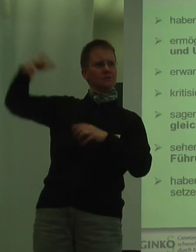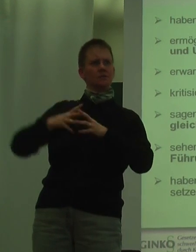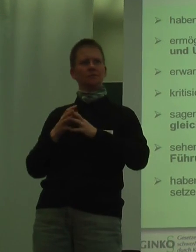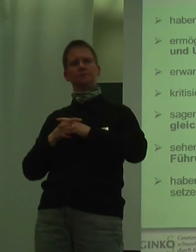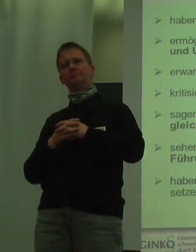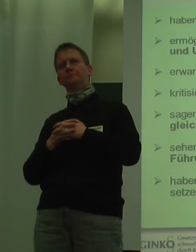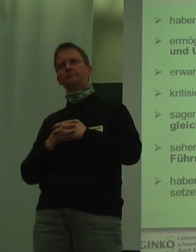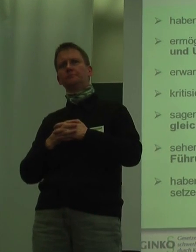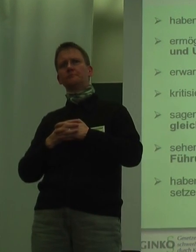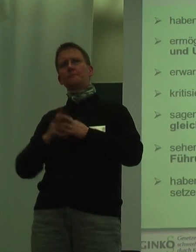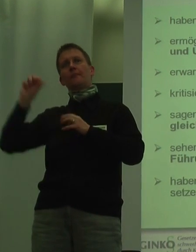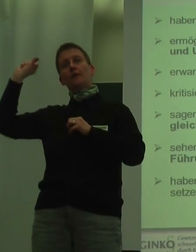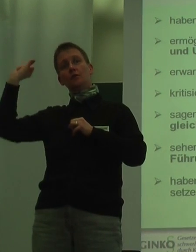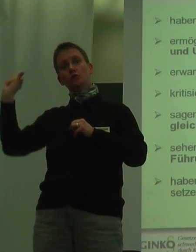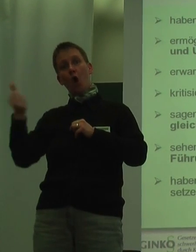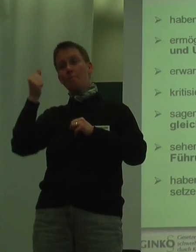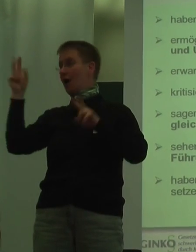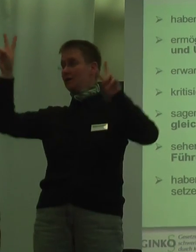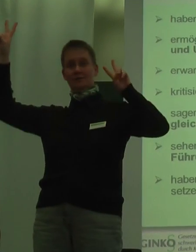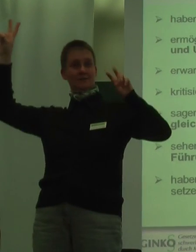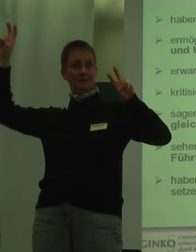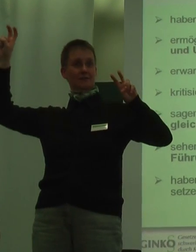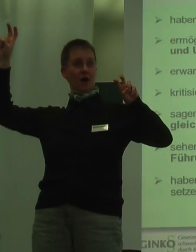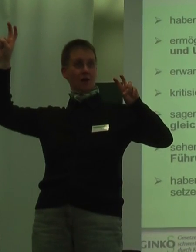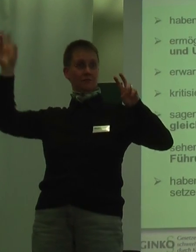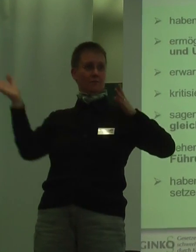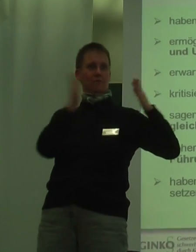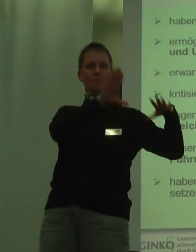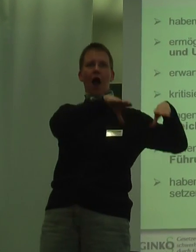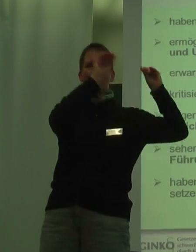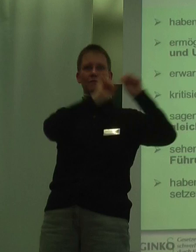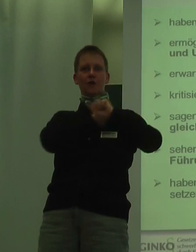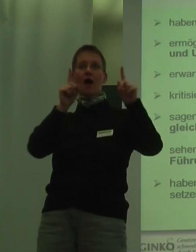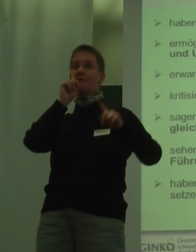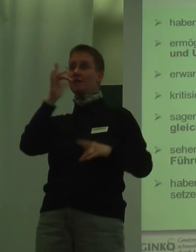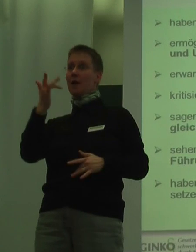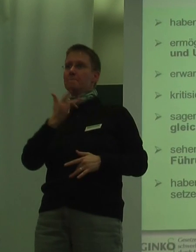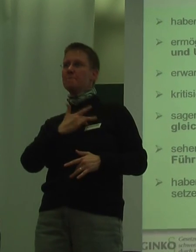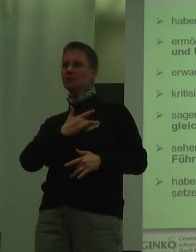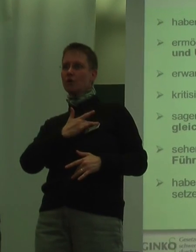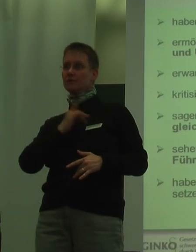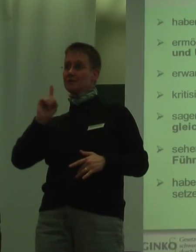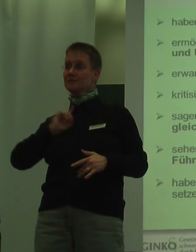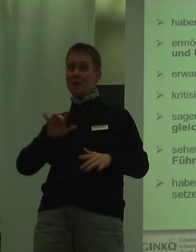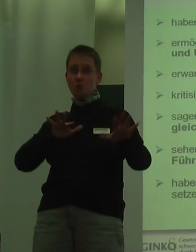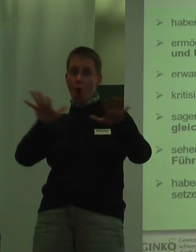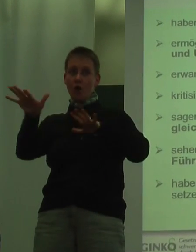Ich will nochmal unser Zitat vom Anfang aufgreifen. Wenn der Betroffene alles sich organisiert, machen wir mit.